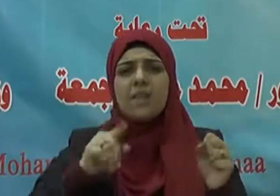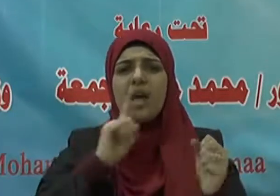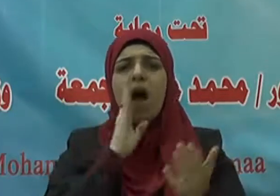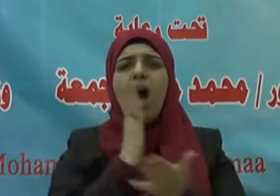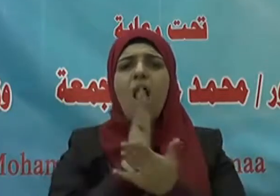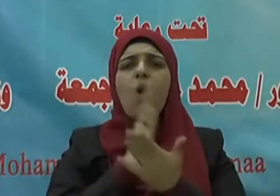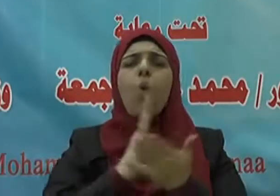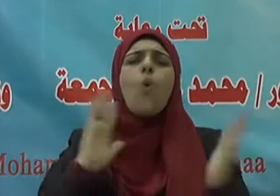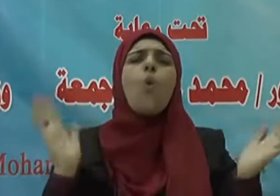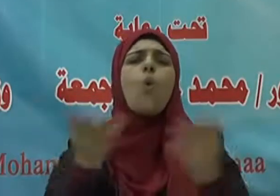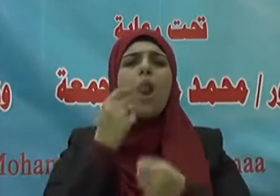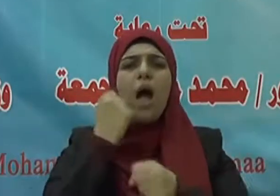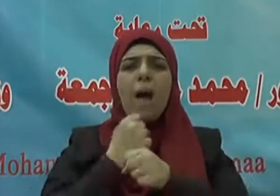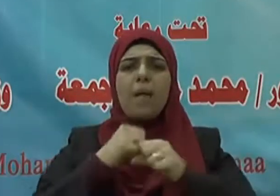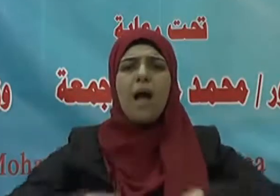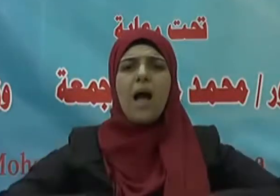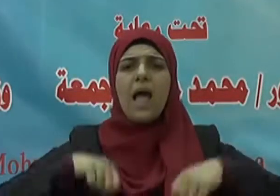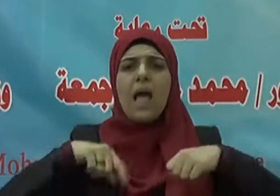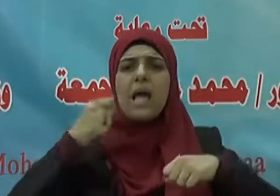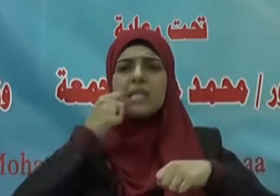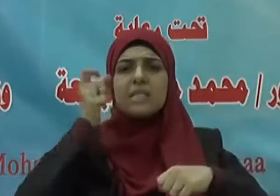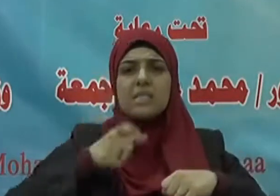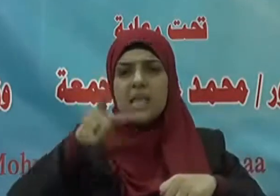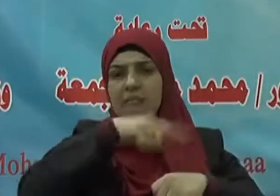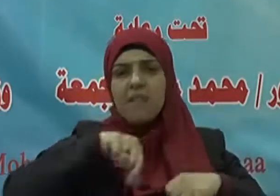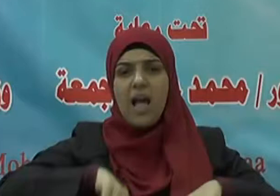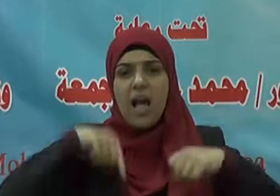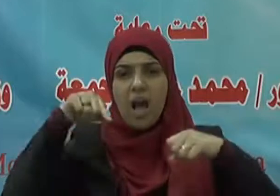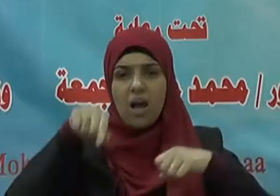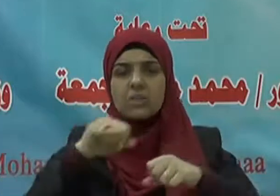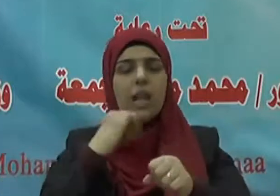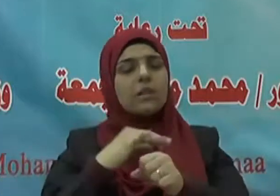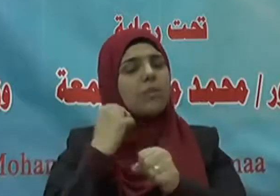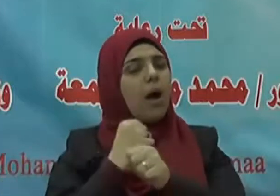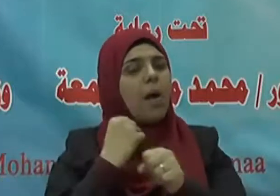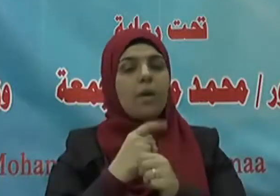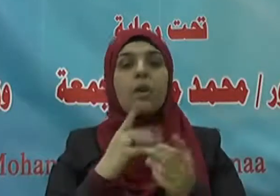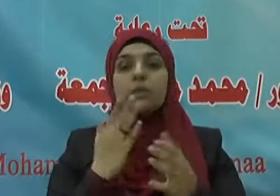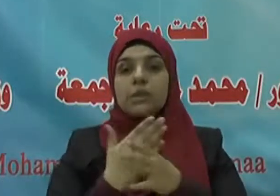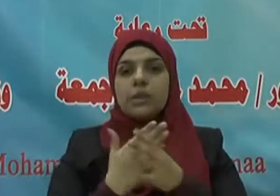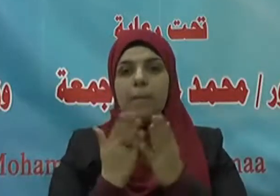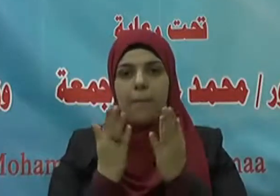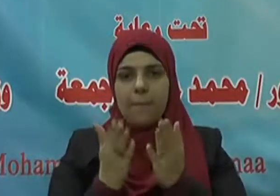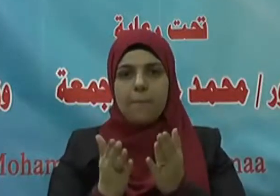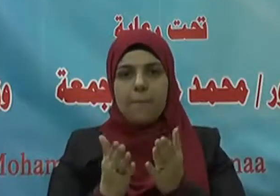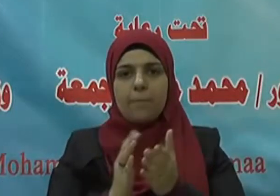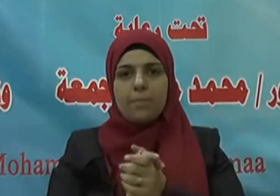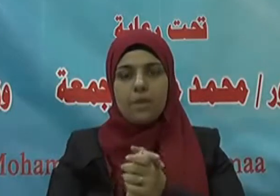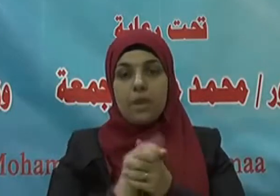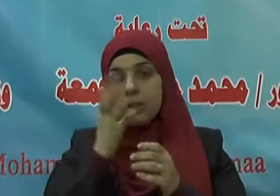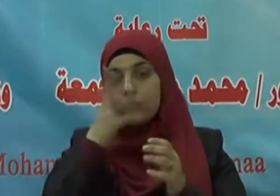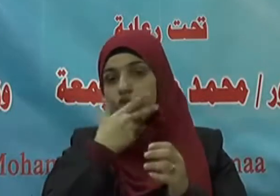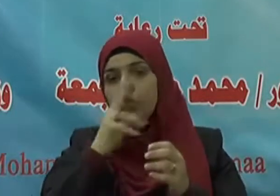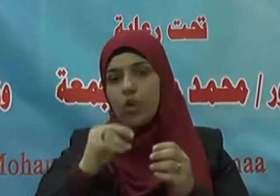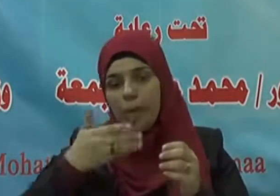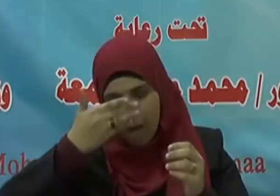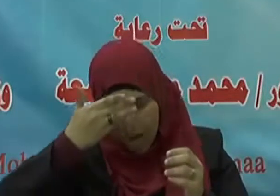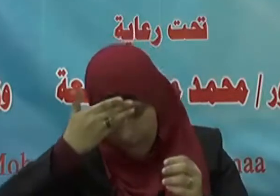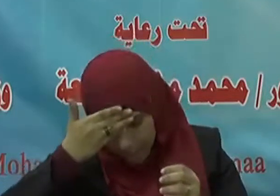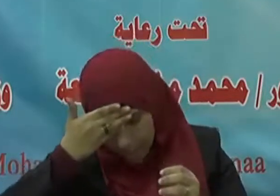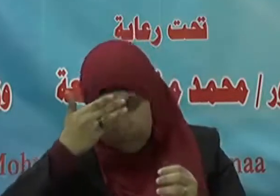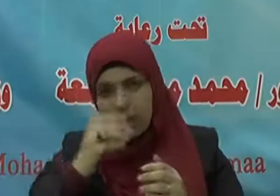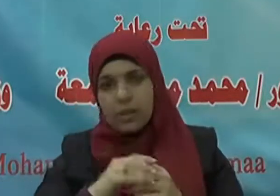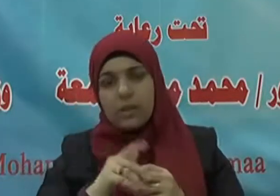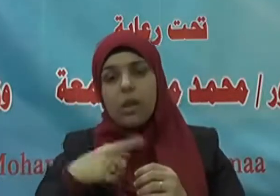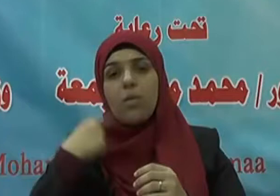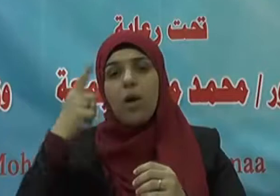يتحقق في كل ما يقوم به الإنسان في حياته ومن ذلك العبادة